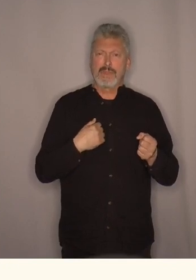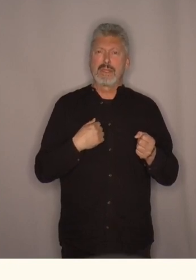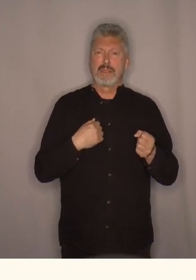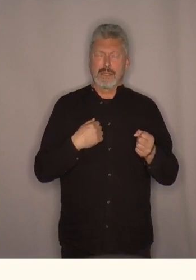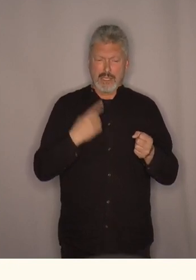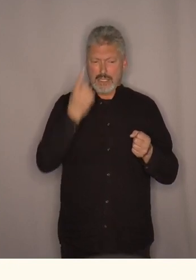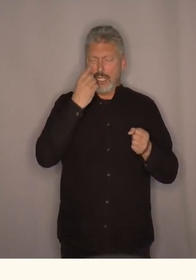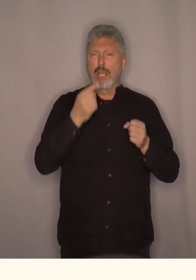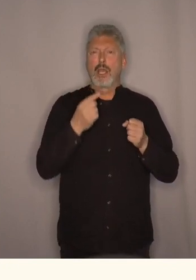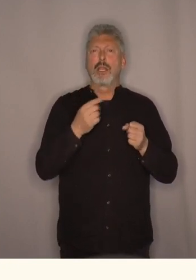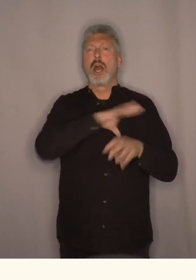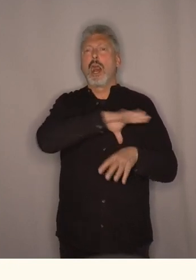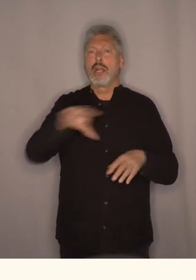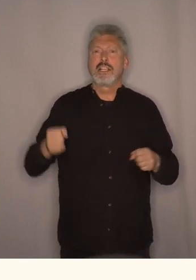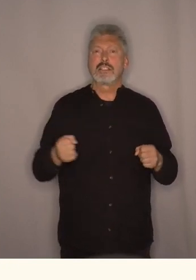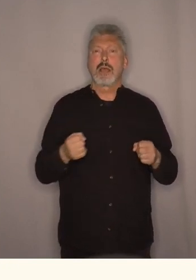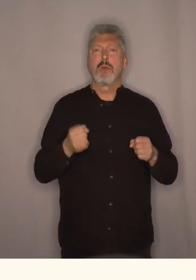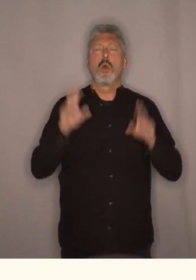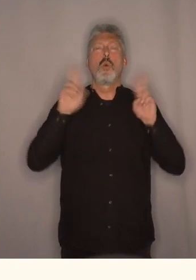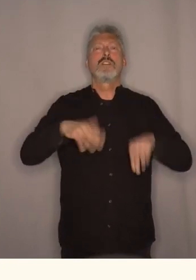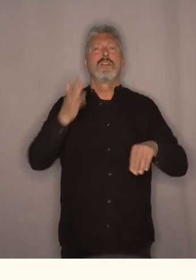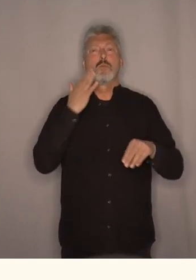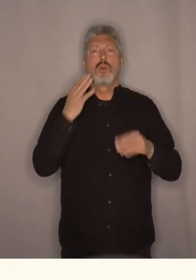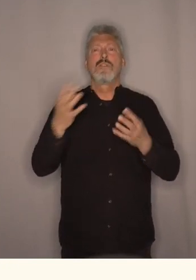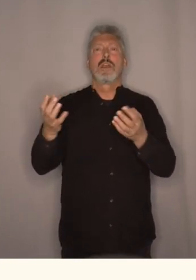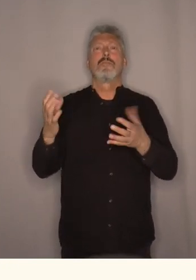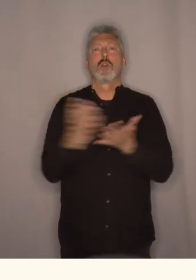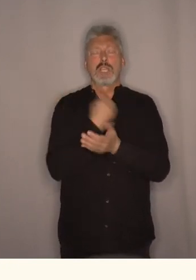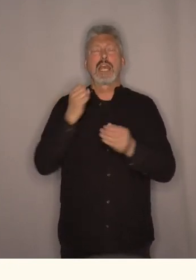uansett hvor de bor, de fortjener en tryggere femtid.